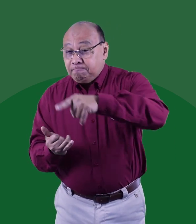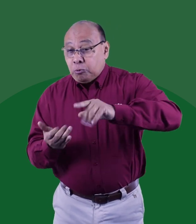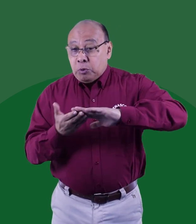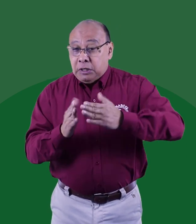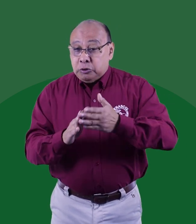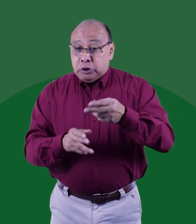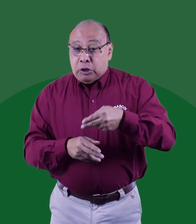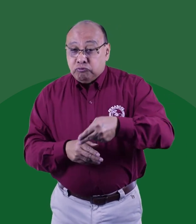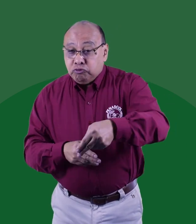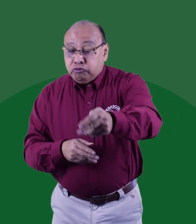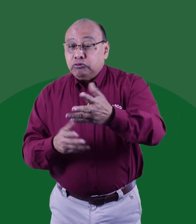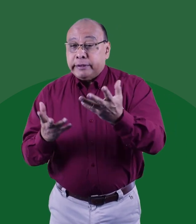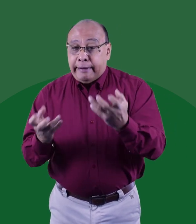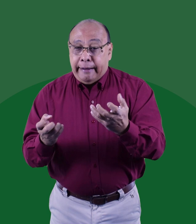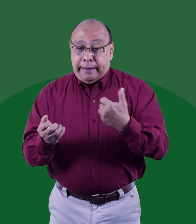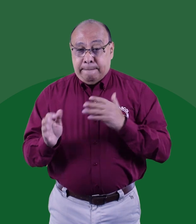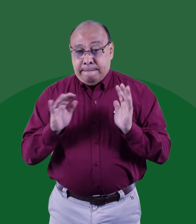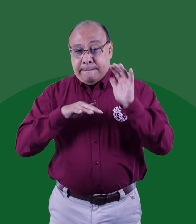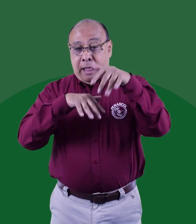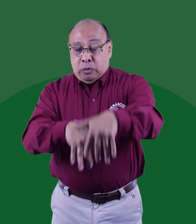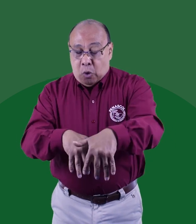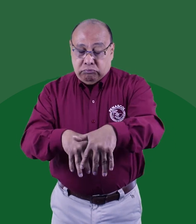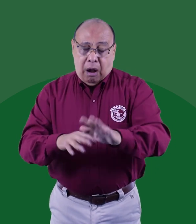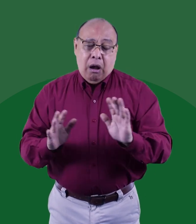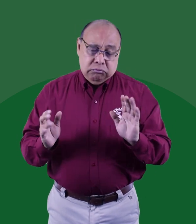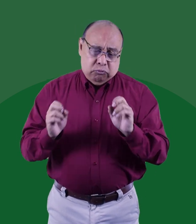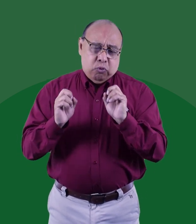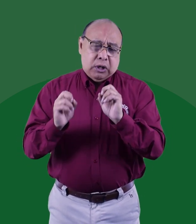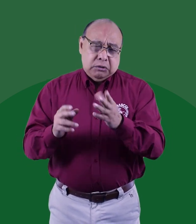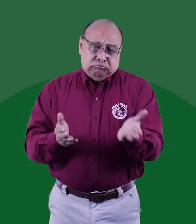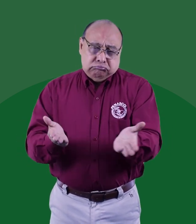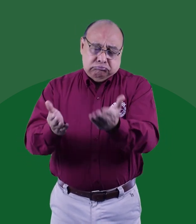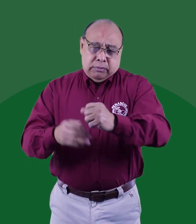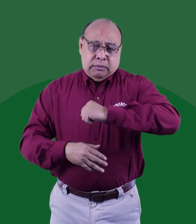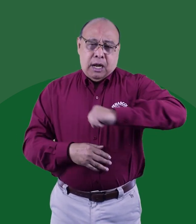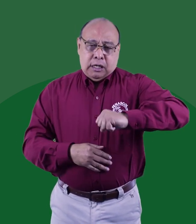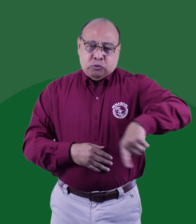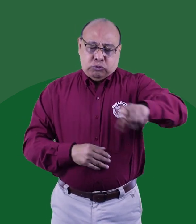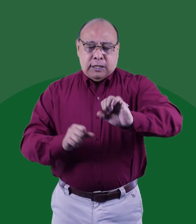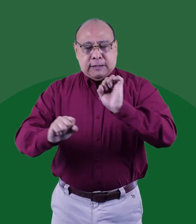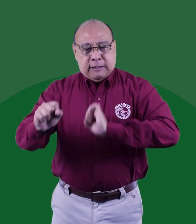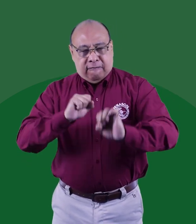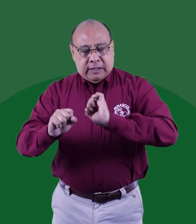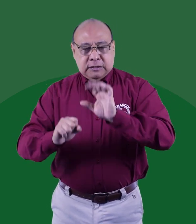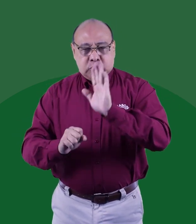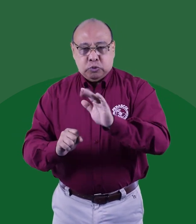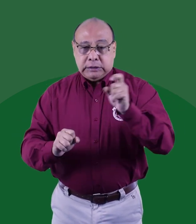Actualmente se habla de un plantón y la comunidad, en el marco de la defensa de sus derechos, está en todo el derecho de